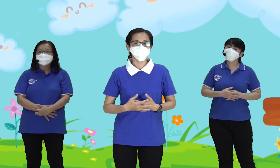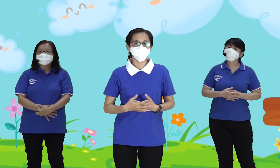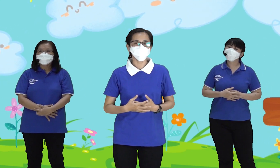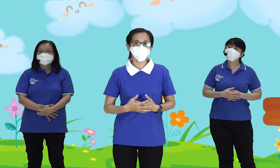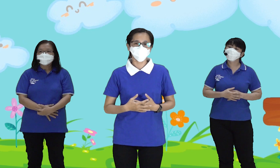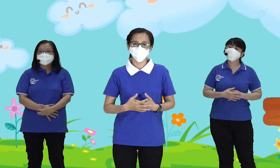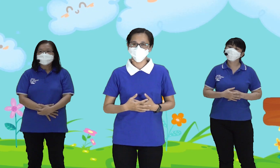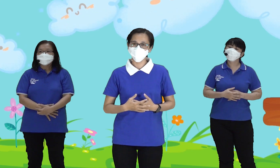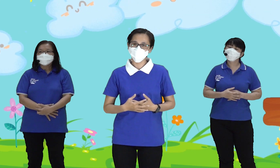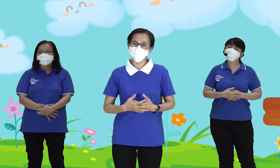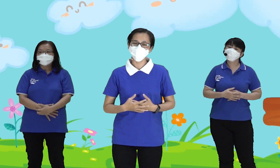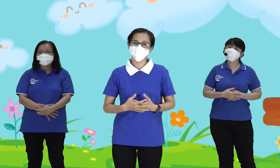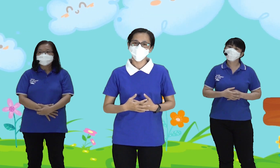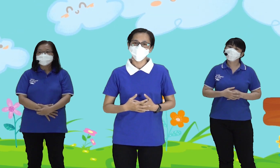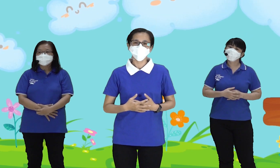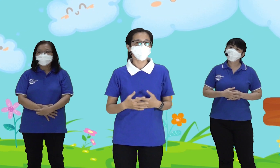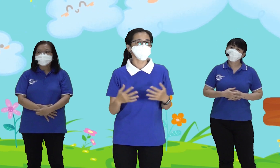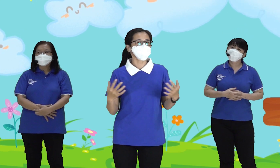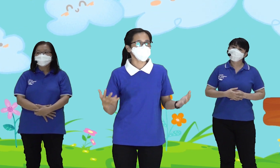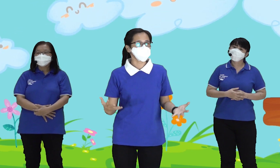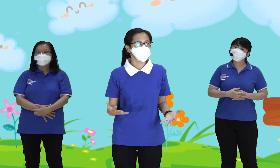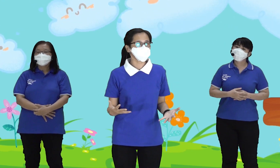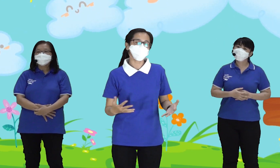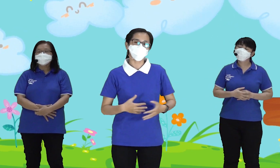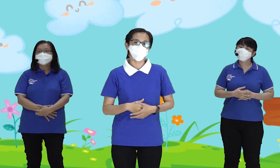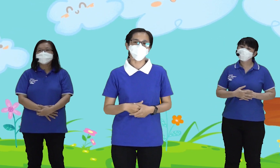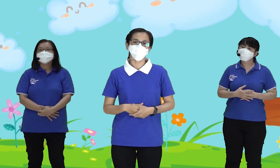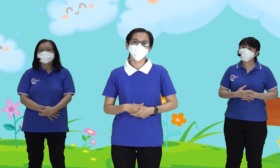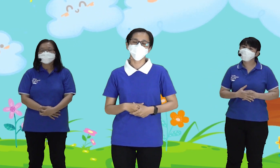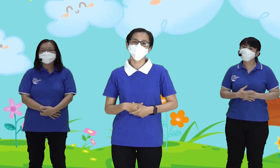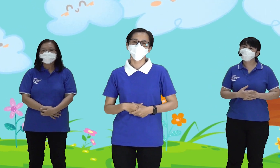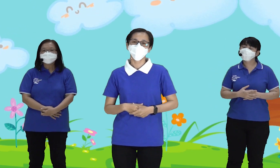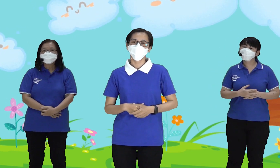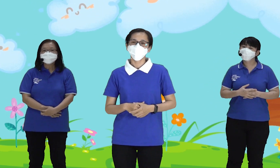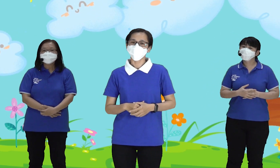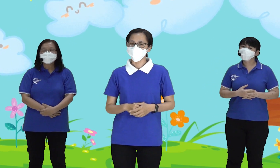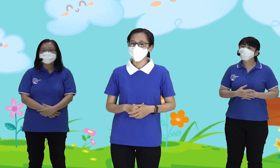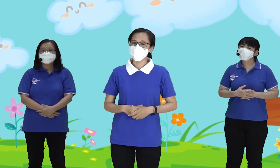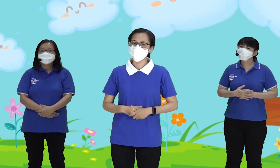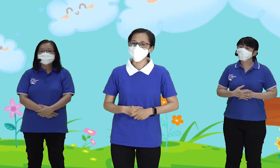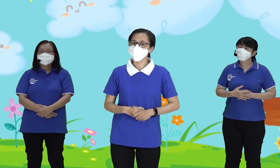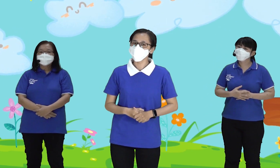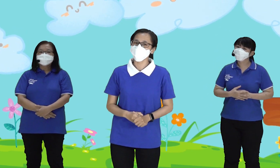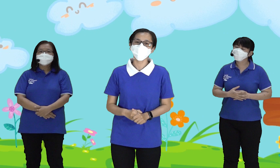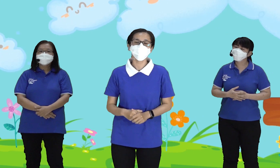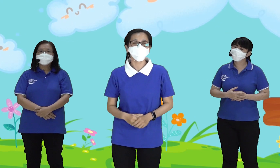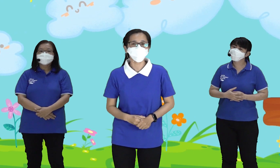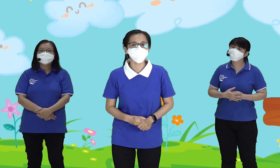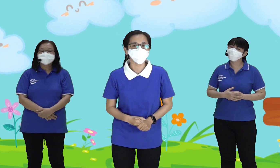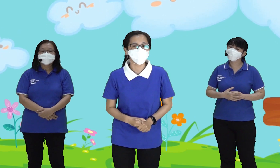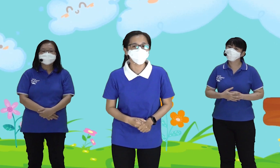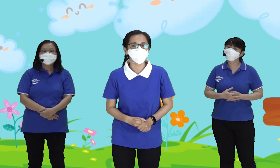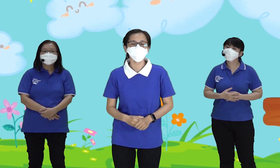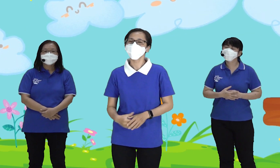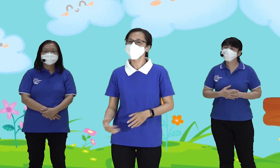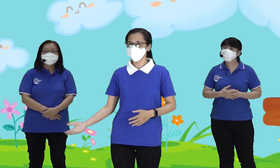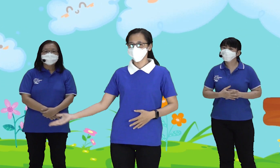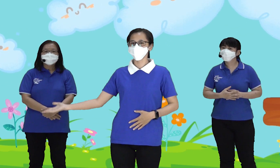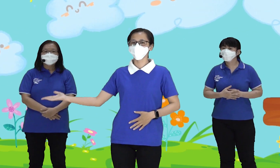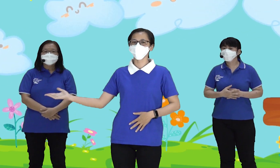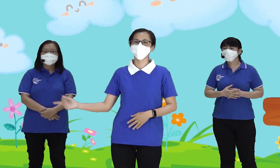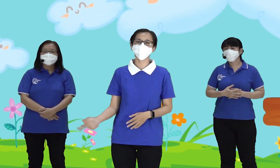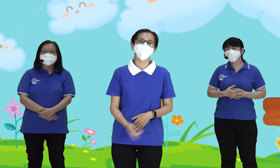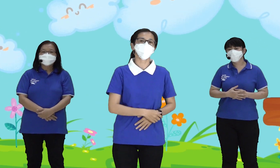firman Tuhan yang anak-anak dengar Bisa memberkati hidup anak-anak Mari kita naikkan pujian Yesus ku panggil